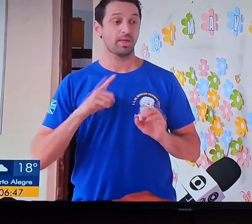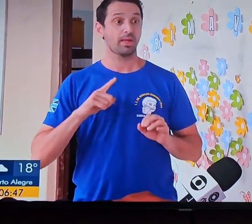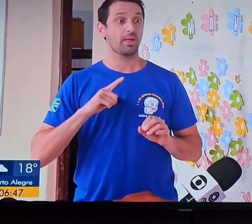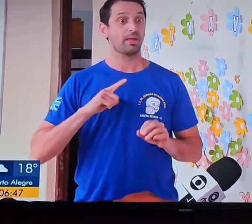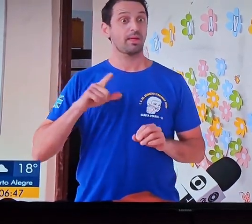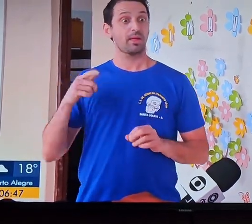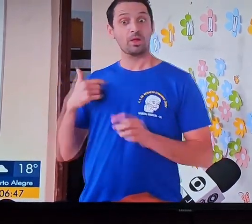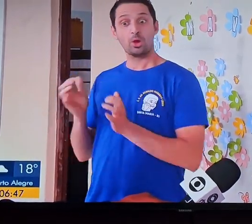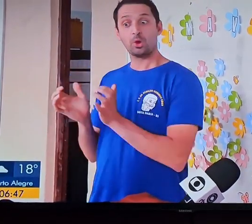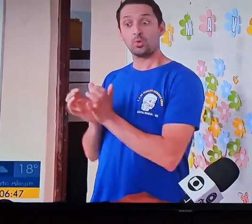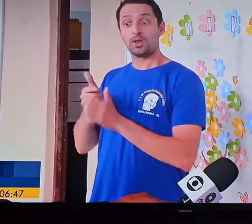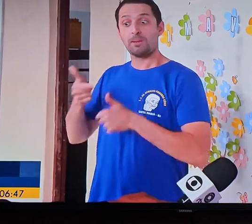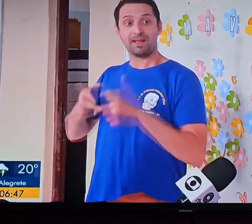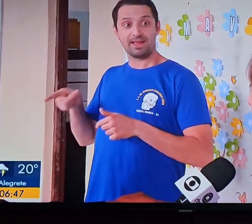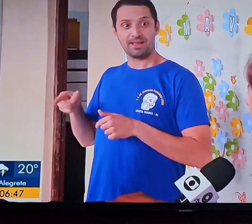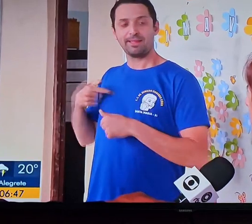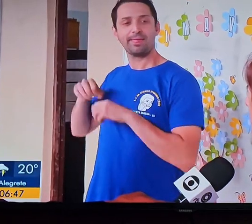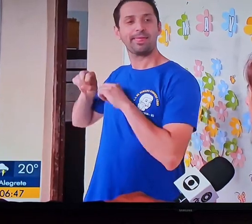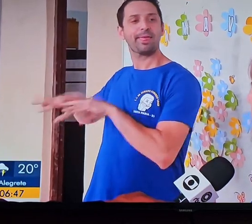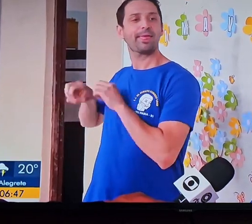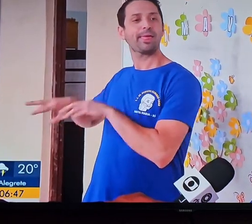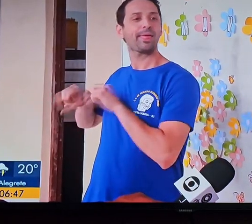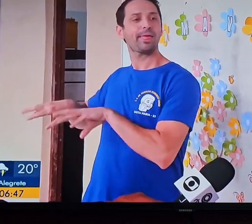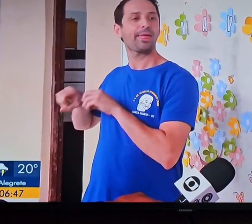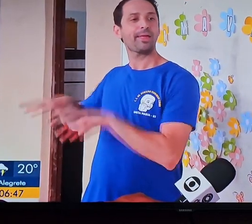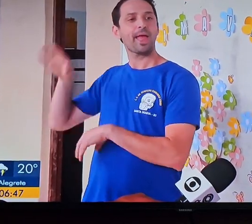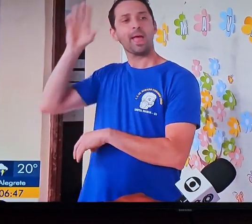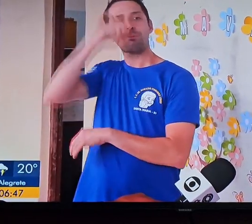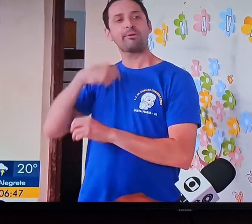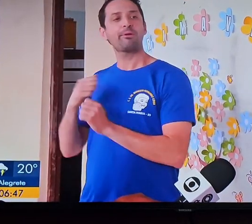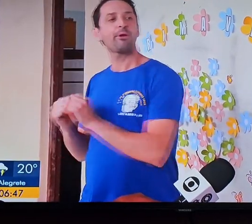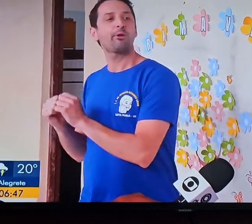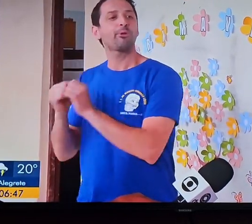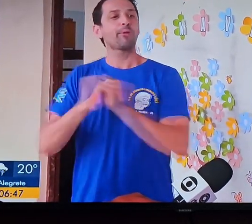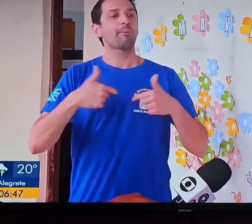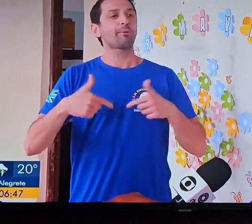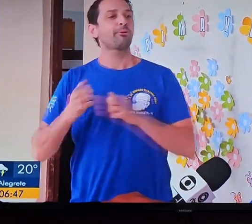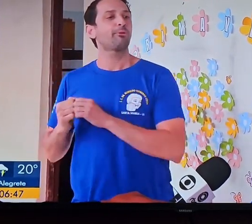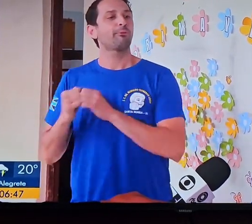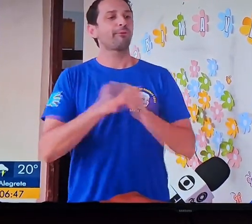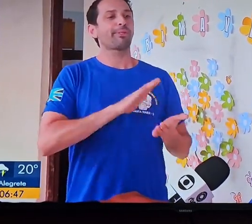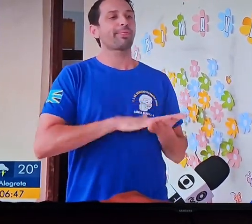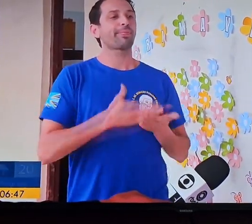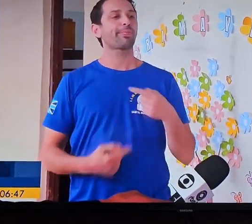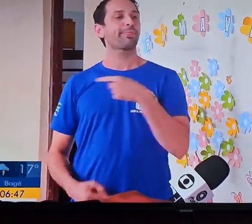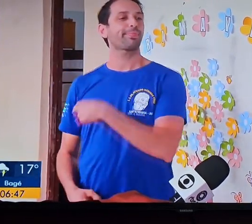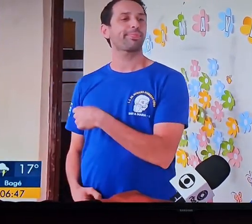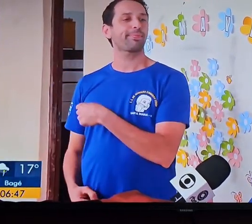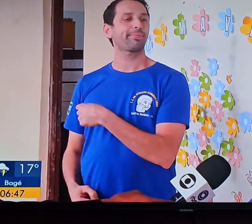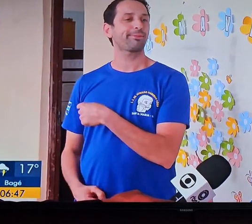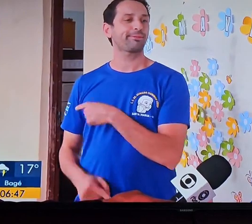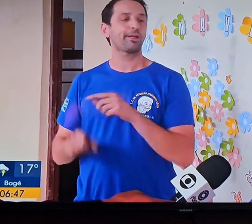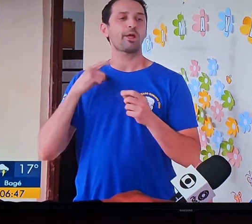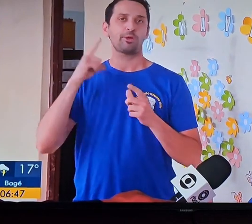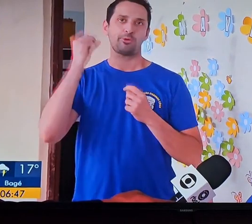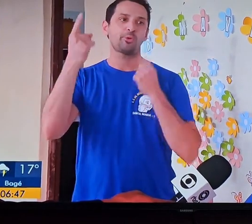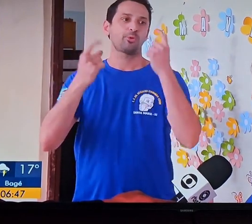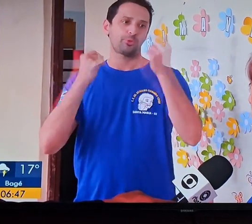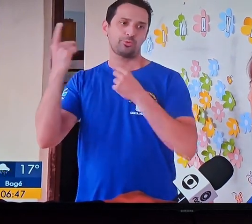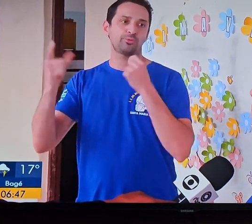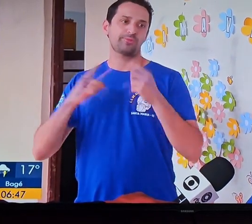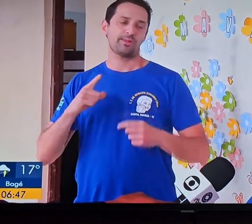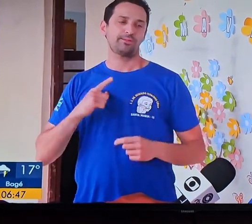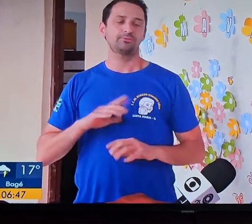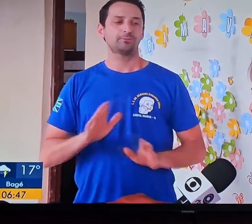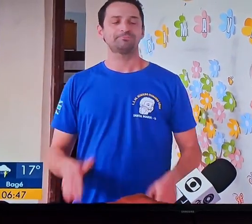essa sensibilidade que nós temos, direito, não existe. Nos colegas, às vezes, aprendem e acabam ensinando. E sendo